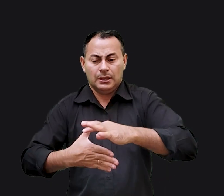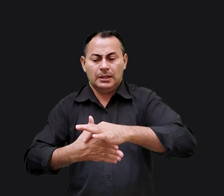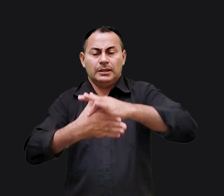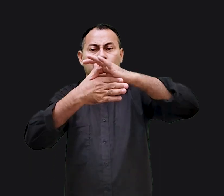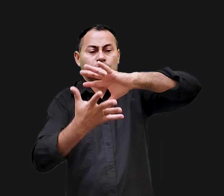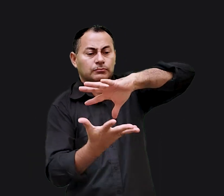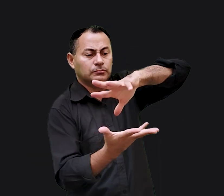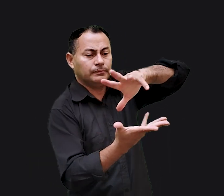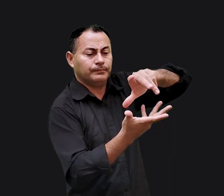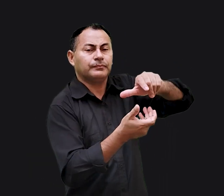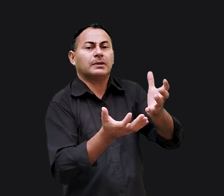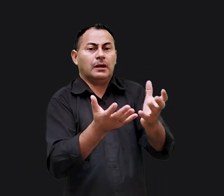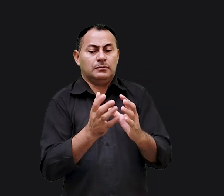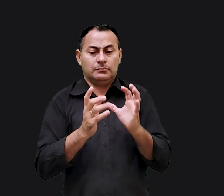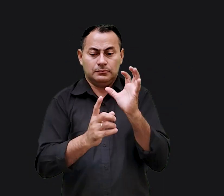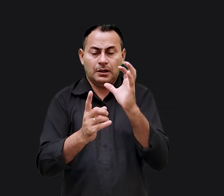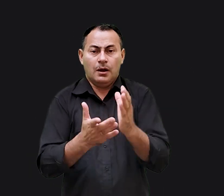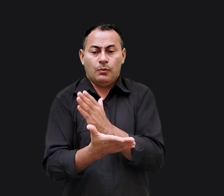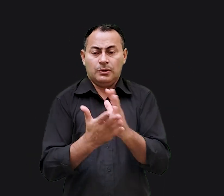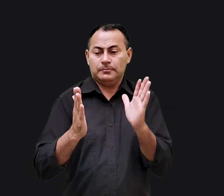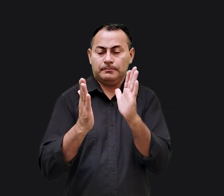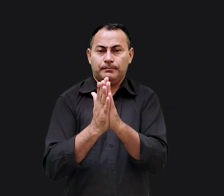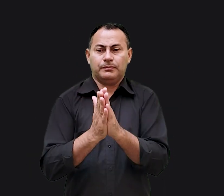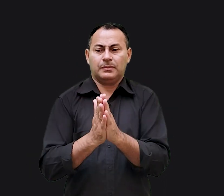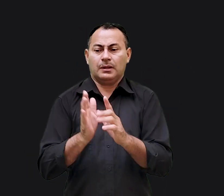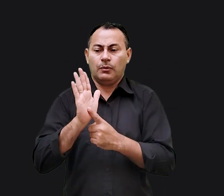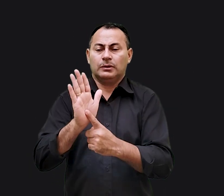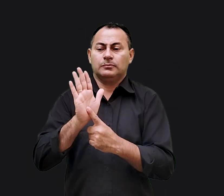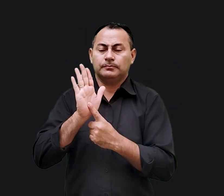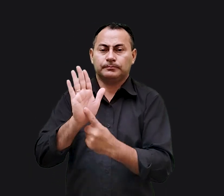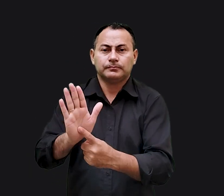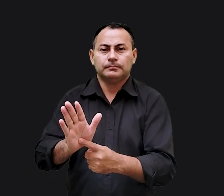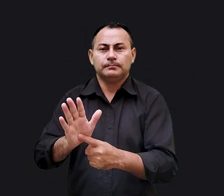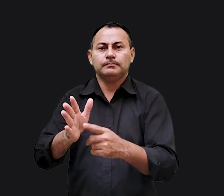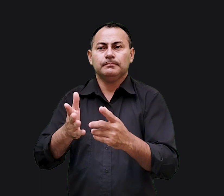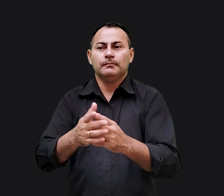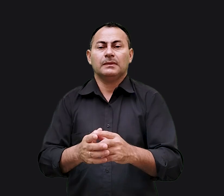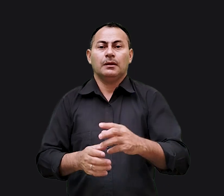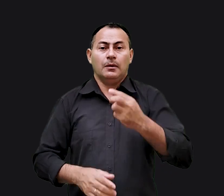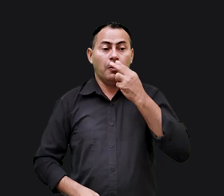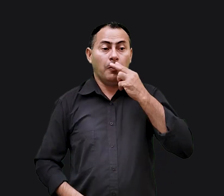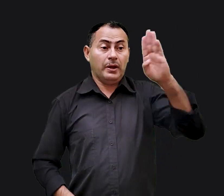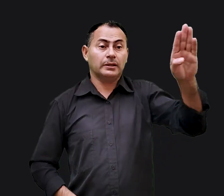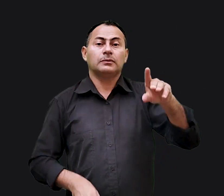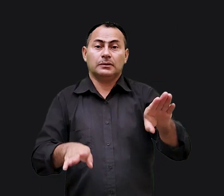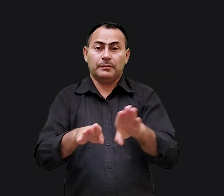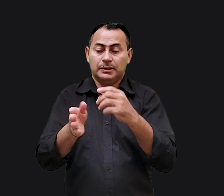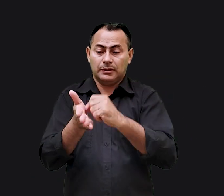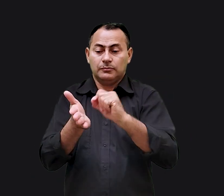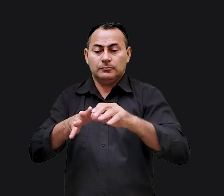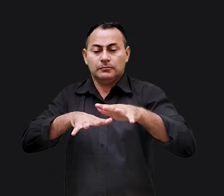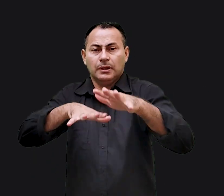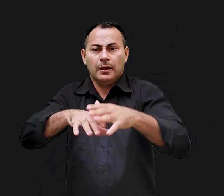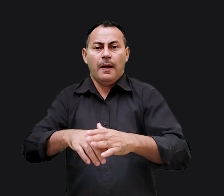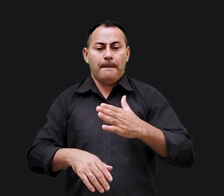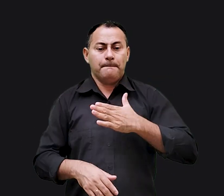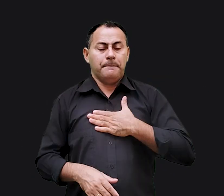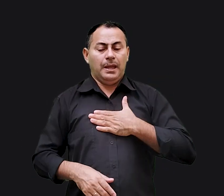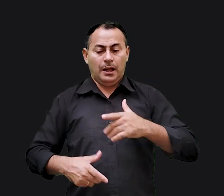Muitos líderes mundiais que pretendem causar algum impacto lançam um manifesto. Hitler também escreveu um manifesto chamado